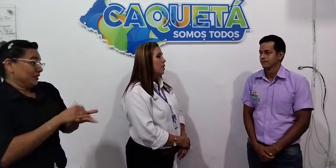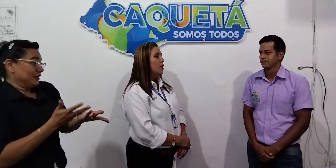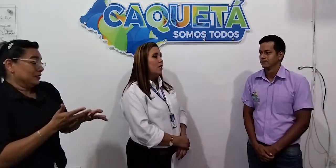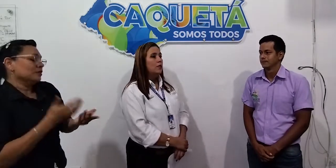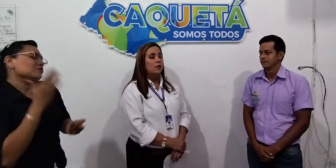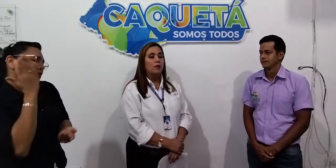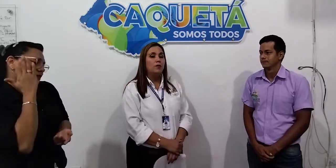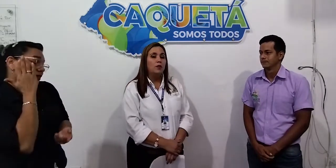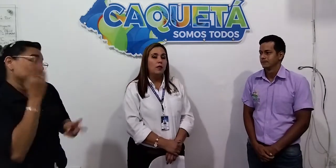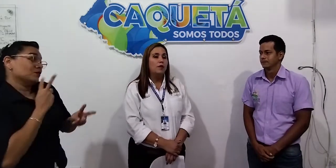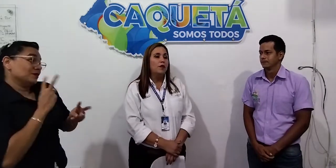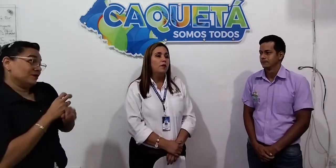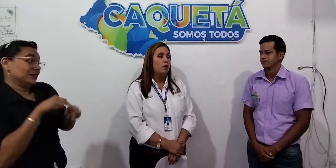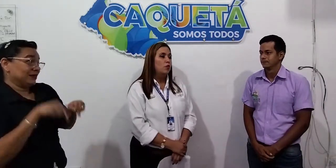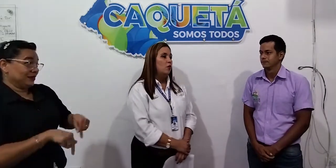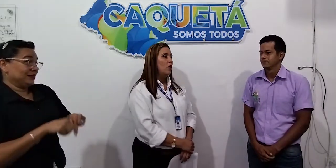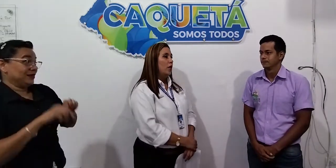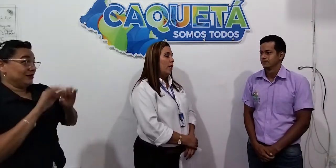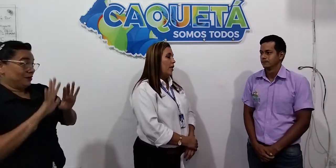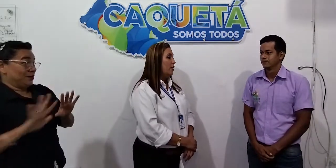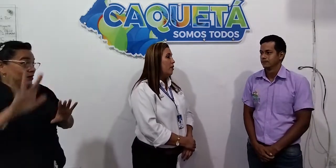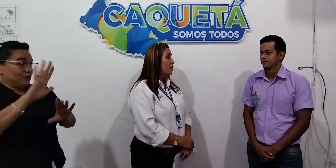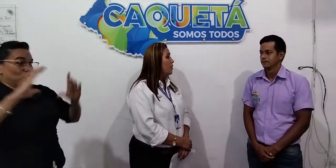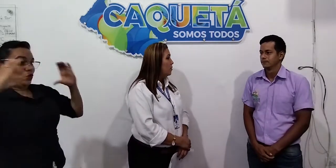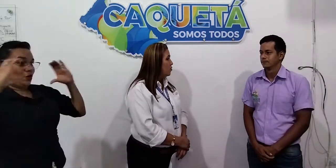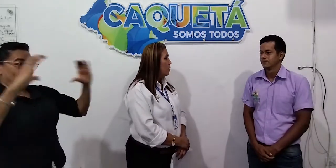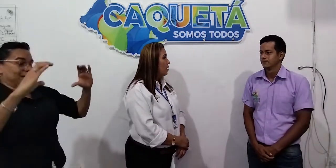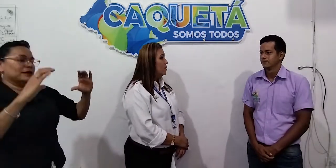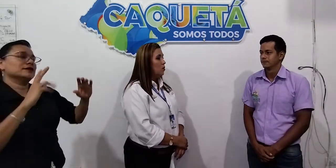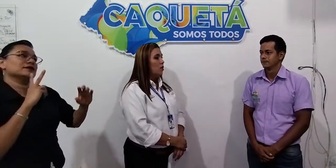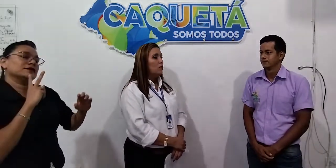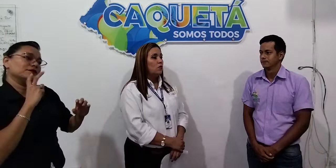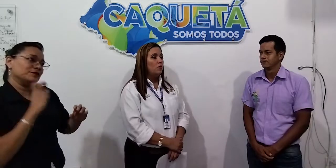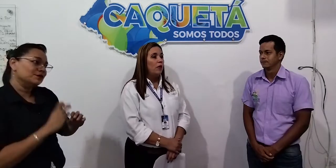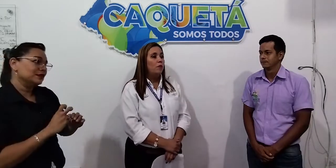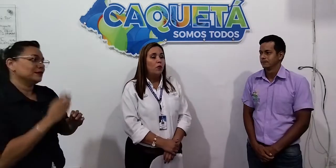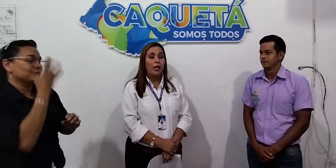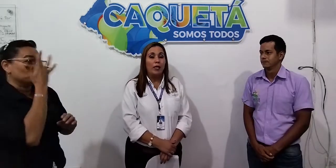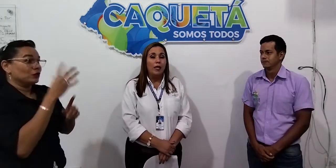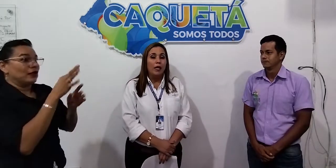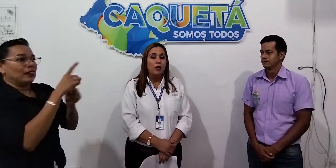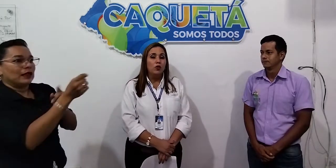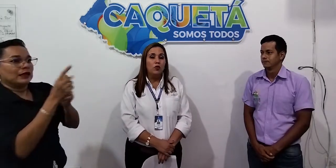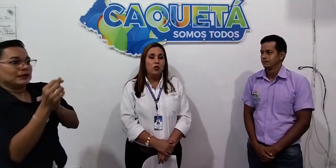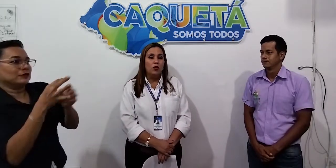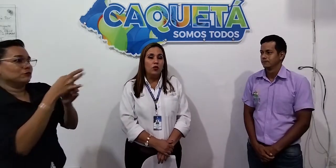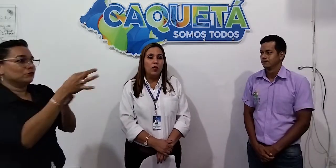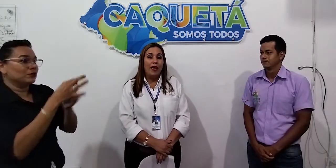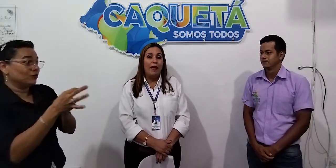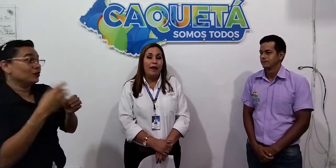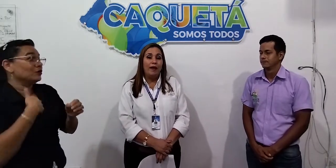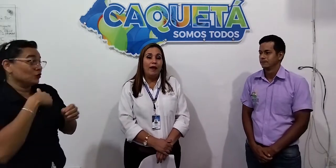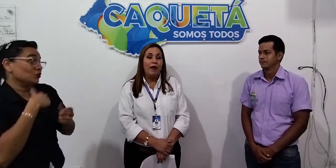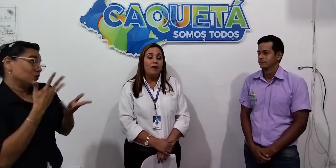y si es importante de pronto que el incremento de esos recursos para poder nosotros generar